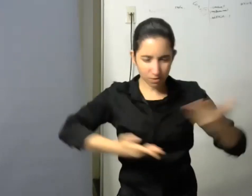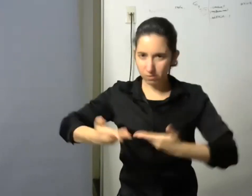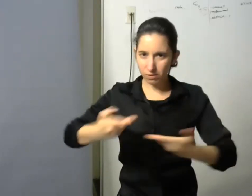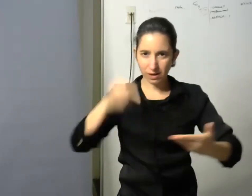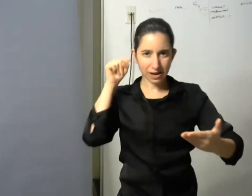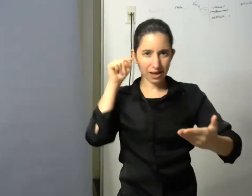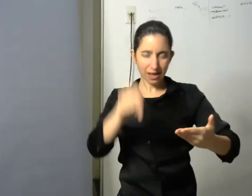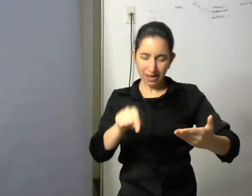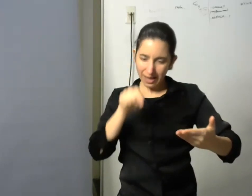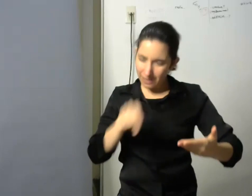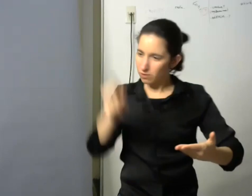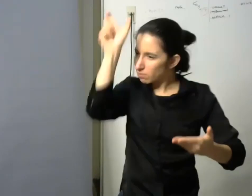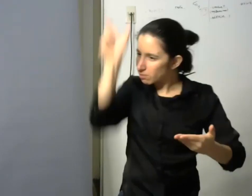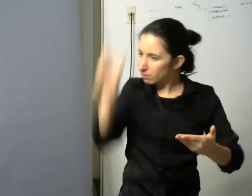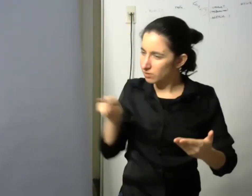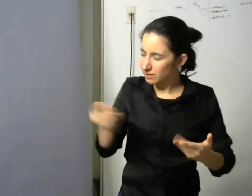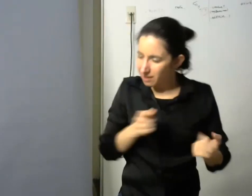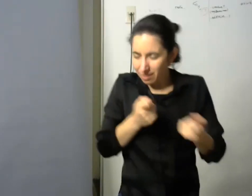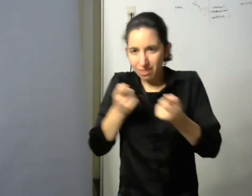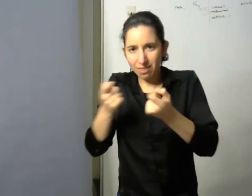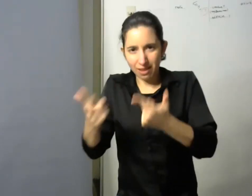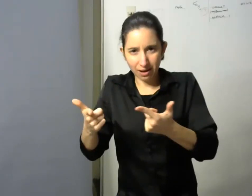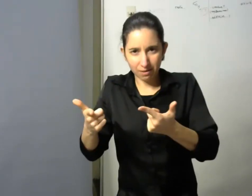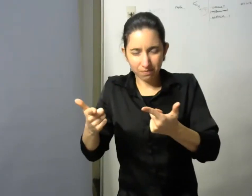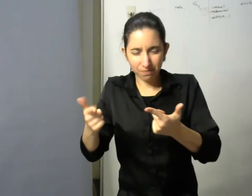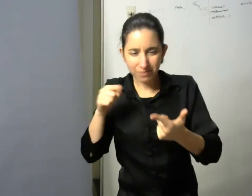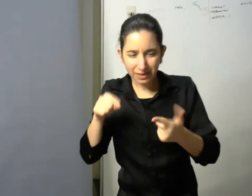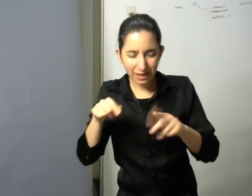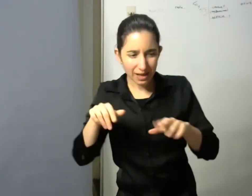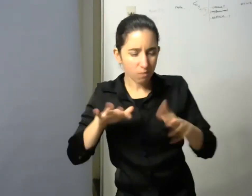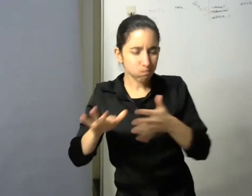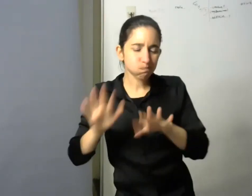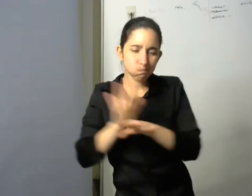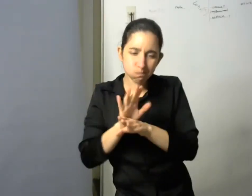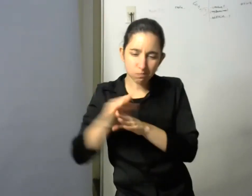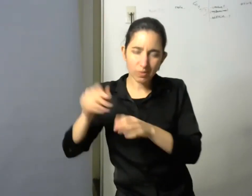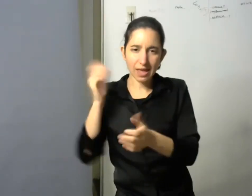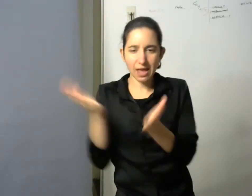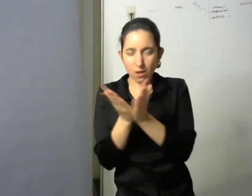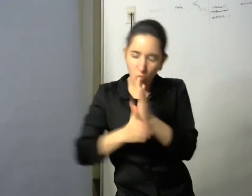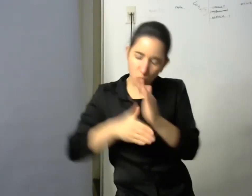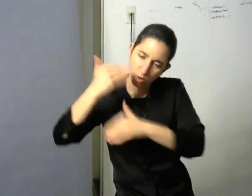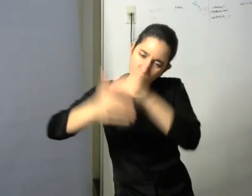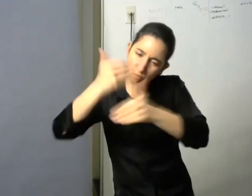dar solución de continuidad a mis estudios a mi trabajo y